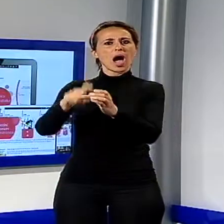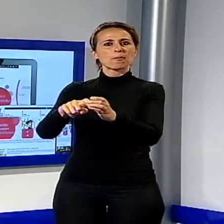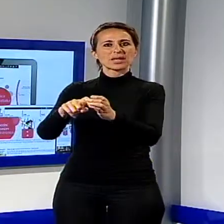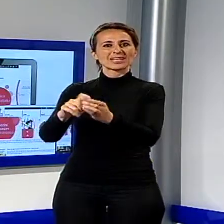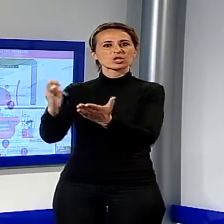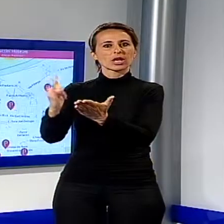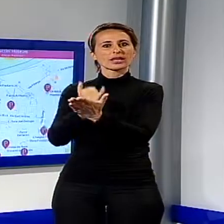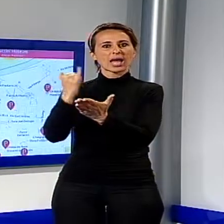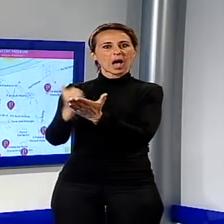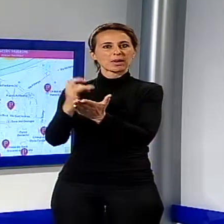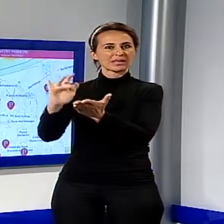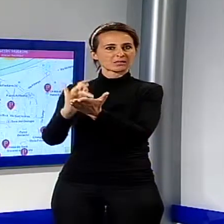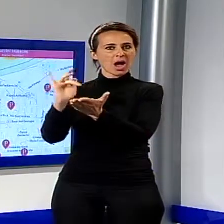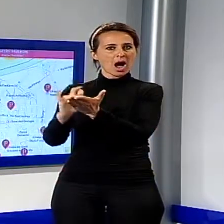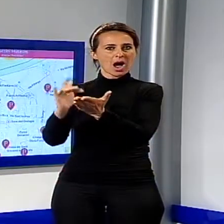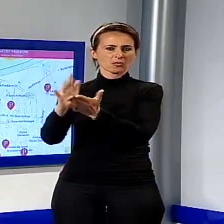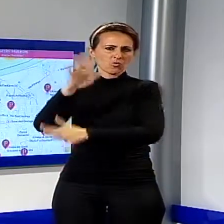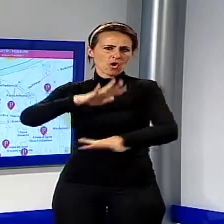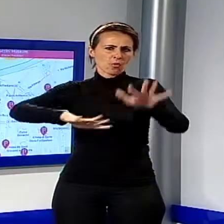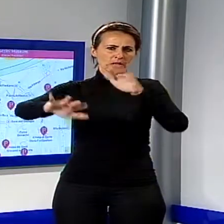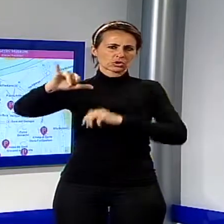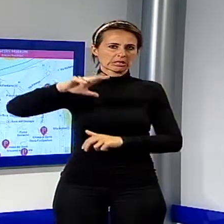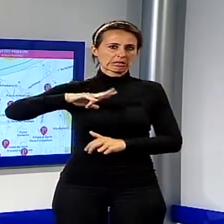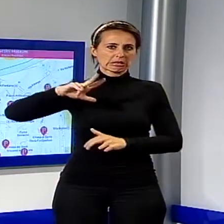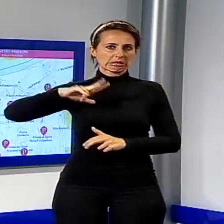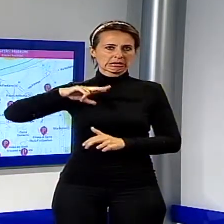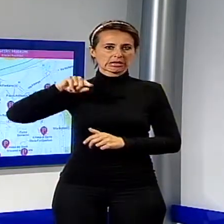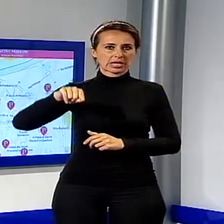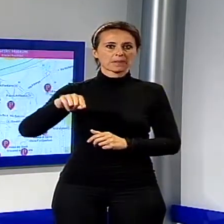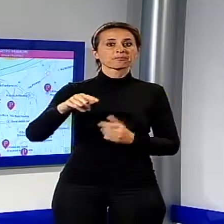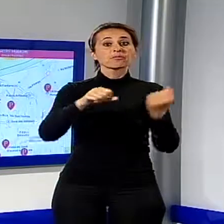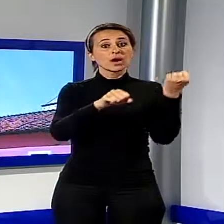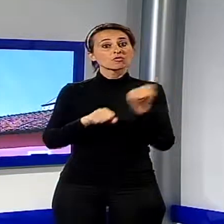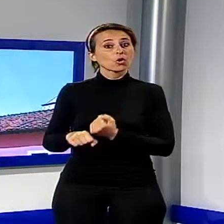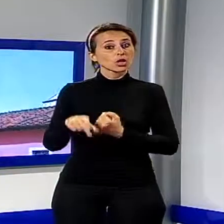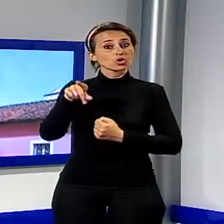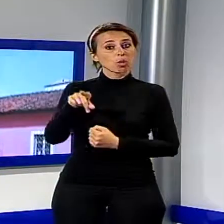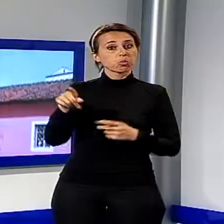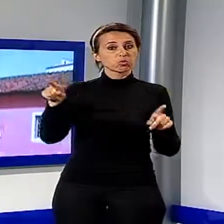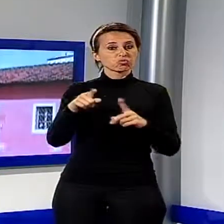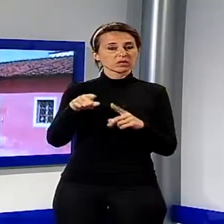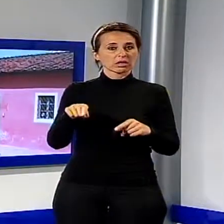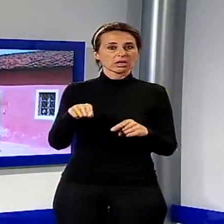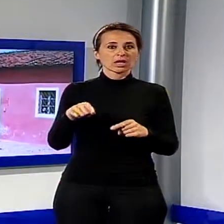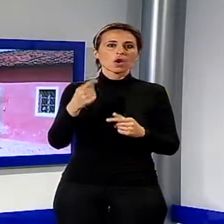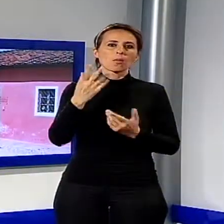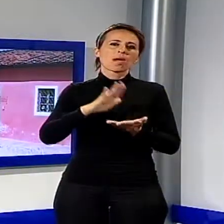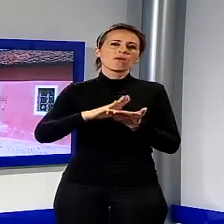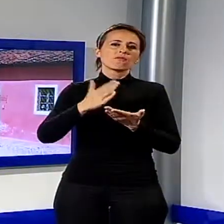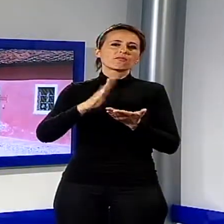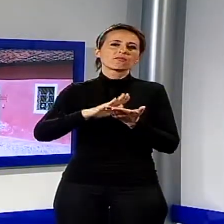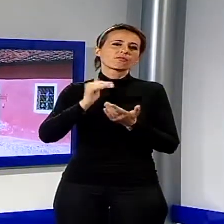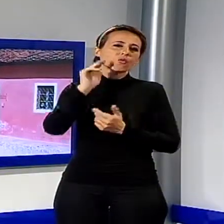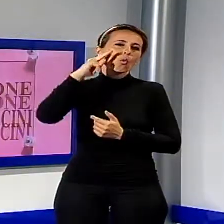tablet, smartphone ricca di informazioni e materiali multimediali. La Fondazione Puccini si proietta sempre più nel futuro e